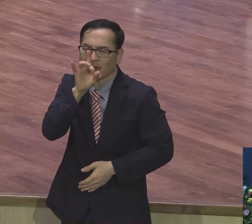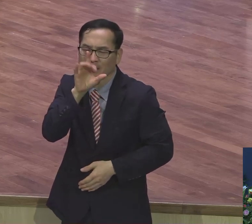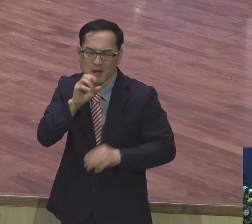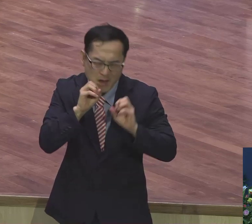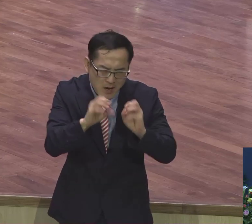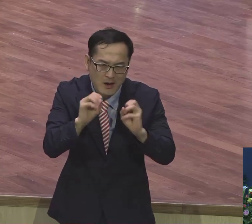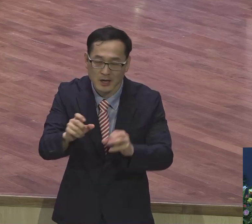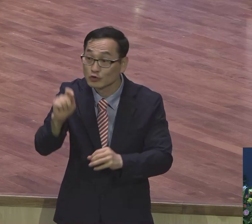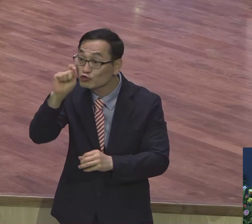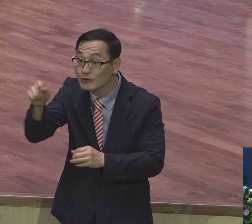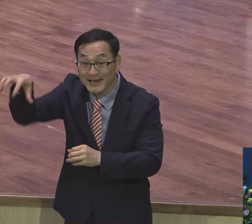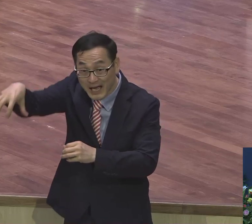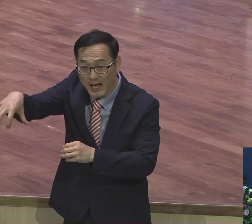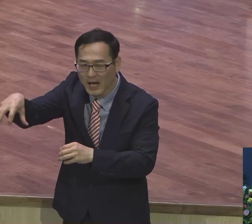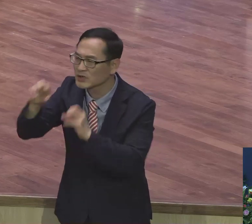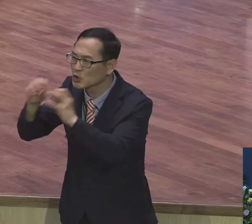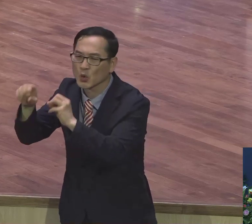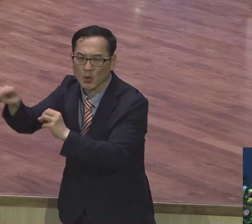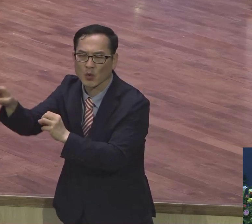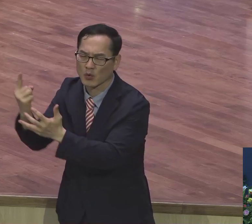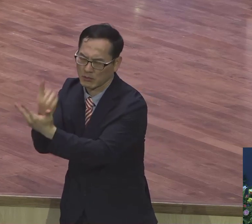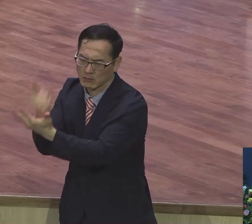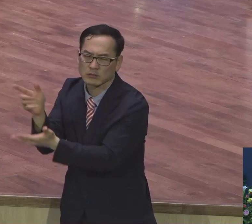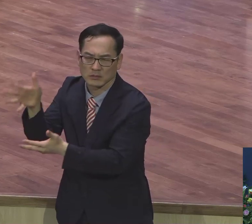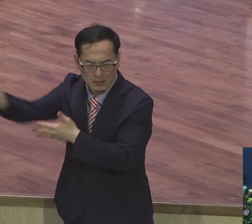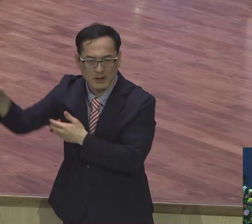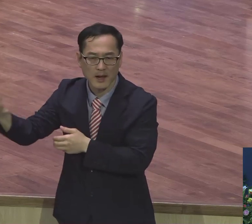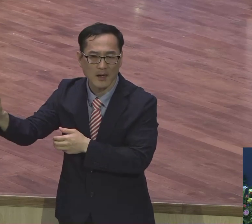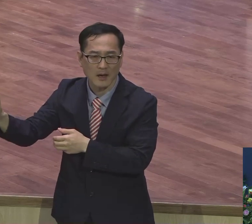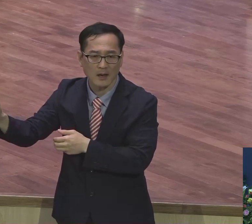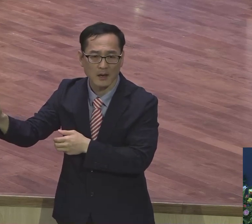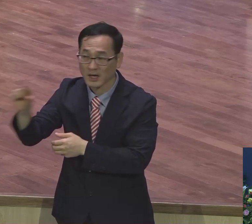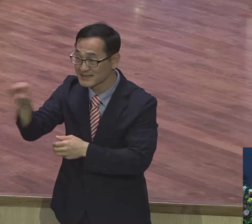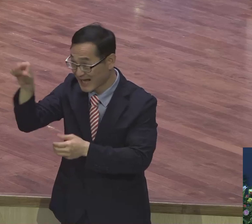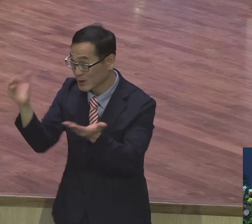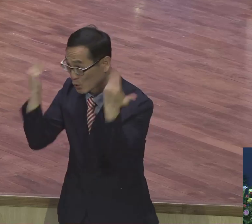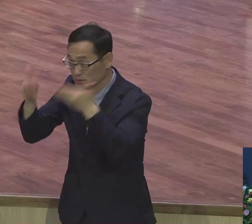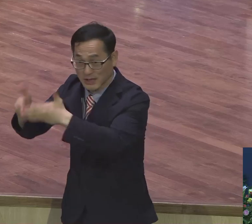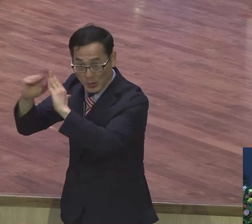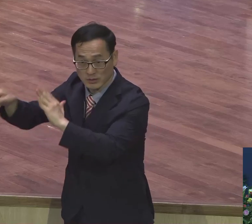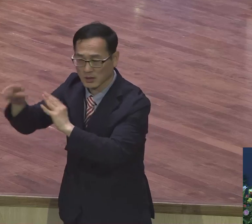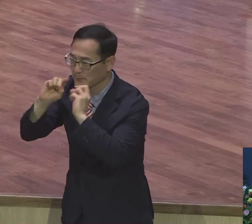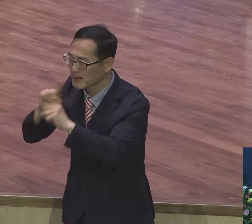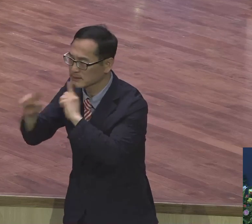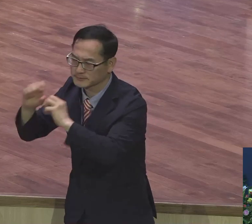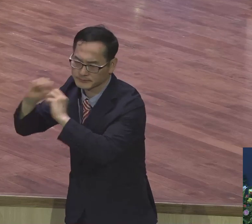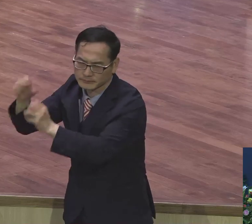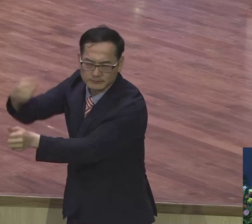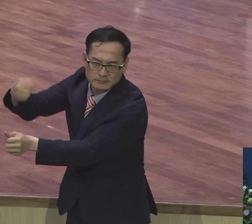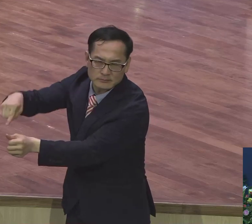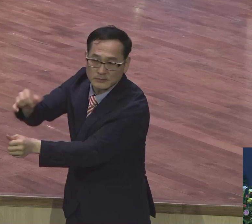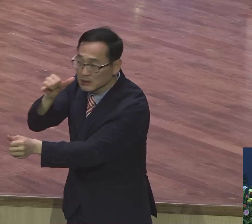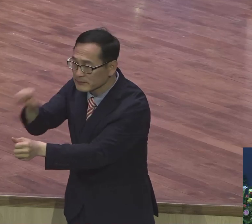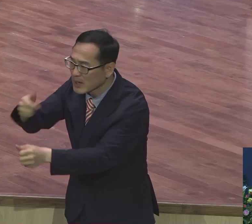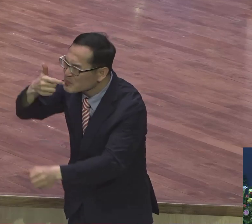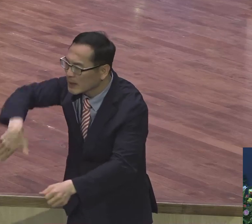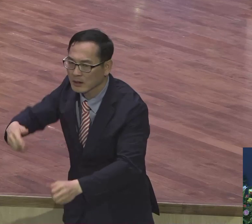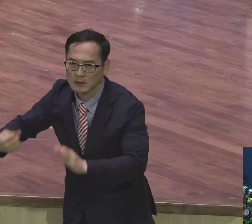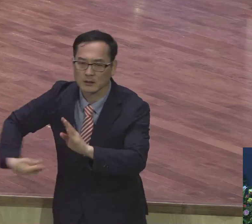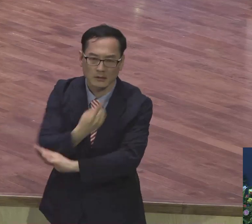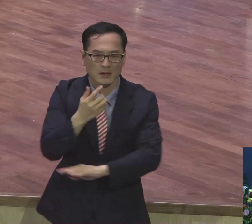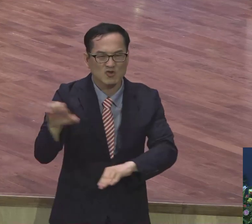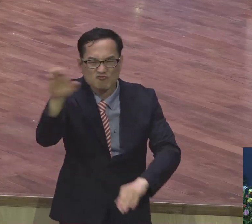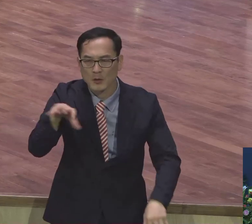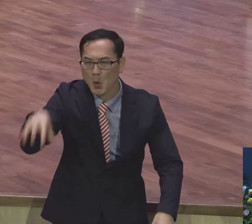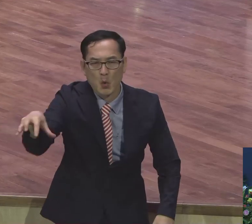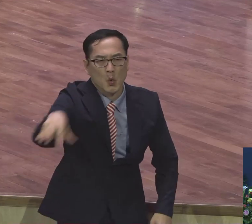우크라나에서 선교하지만. 이 신학교하지만. 이거 가지고 가지고. 지역사무소 살려고 막 돌아. 유럽으로